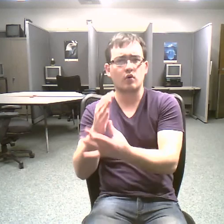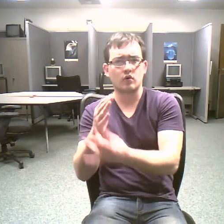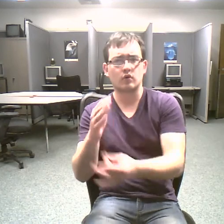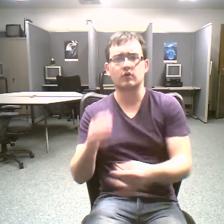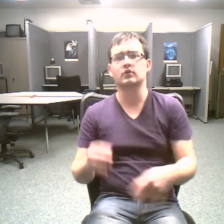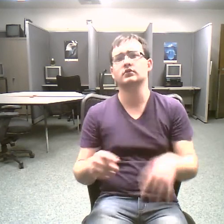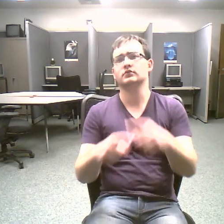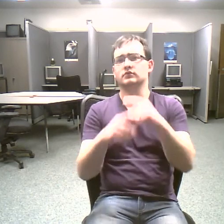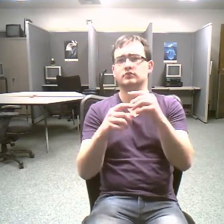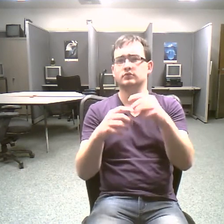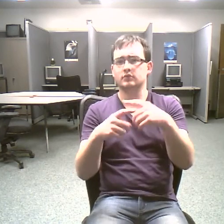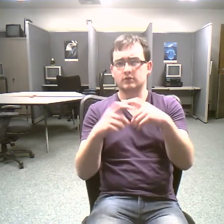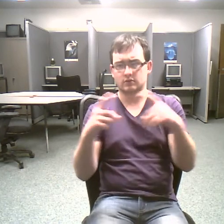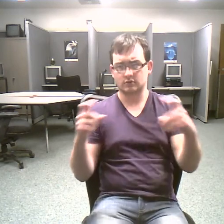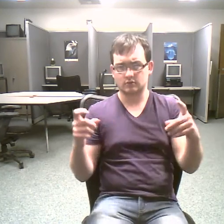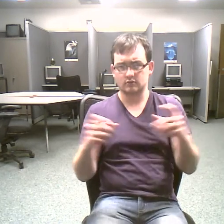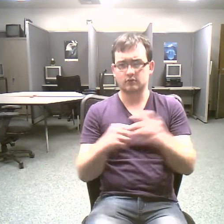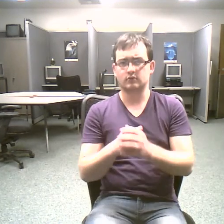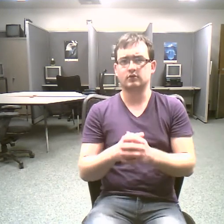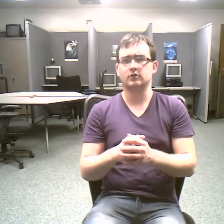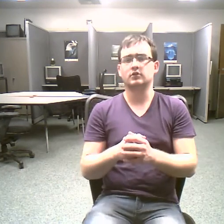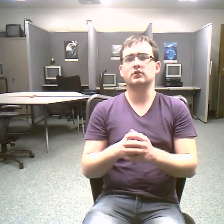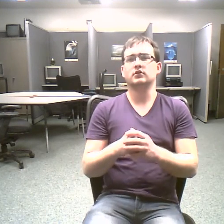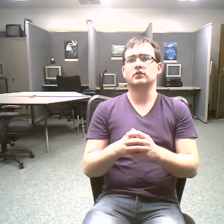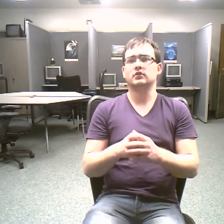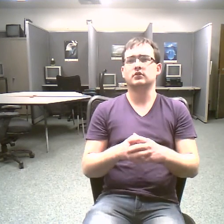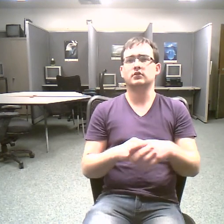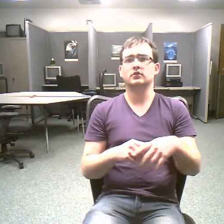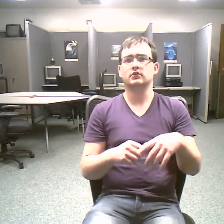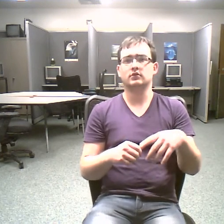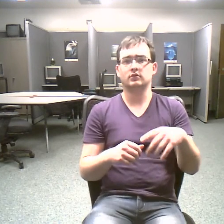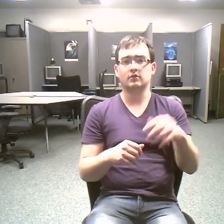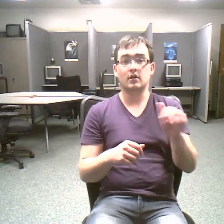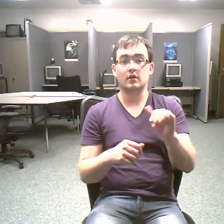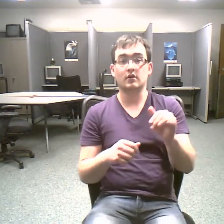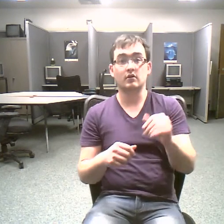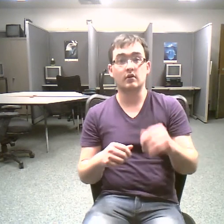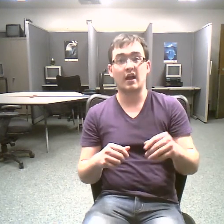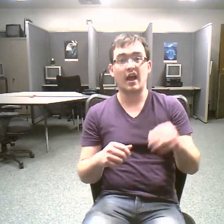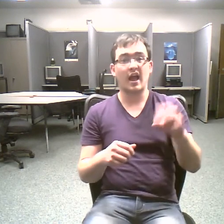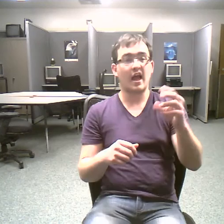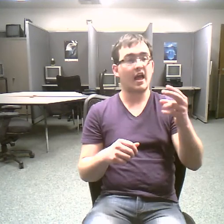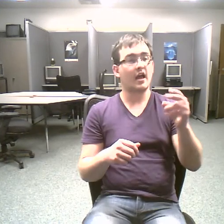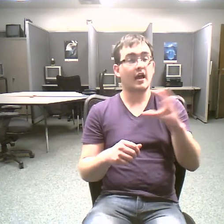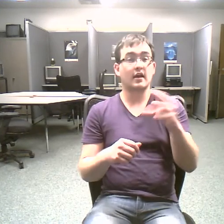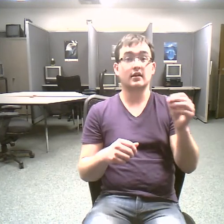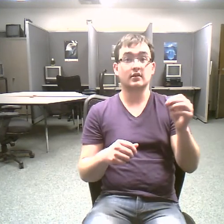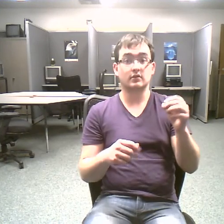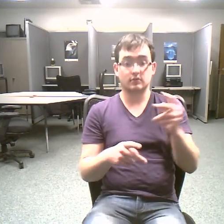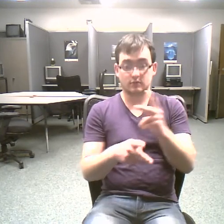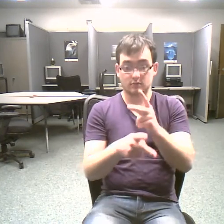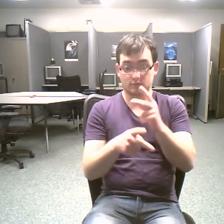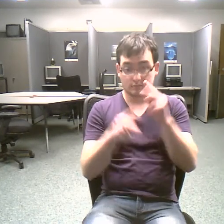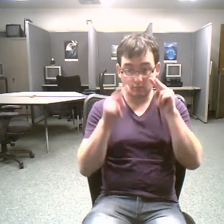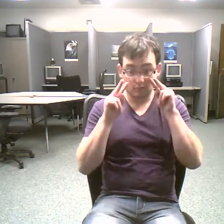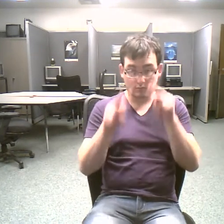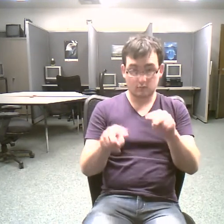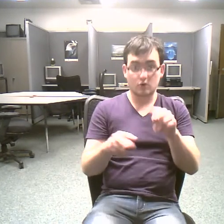natural hazards and the availability of natural resources such as energy clean water and